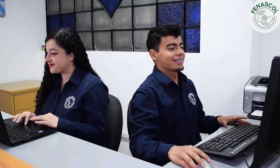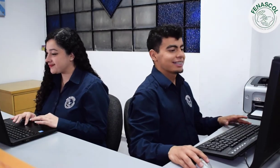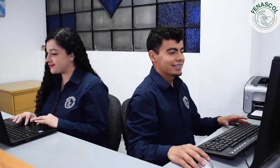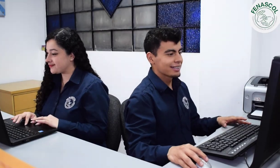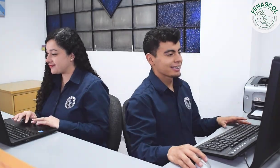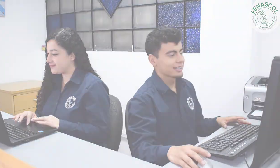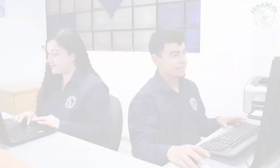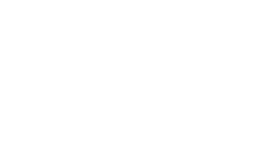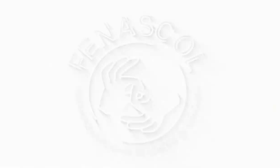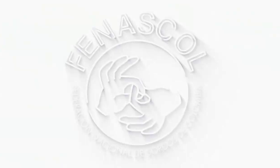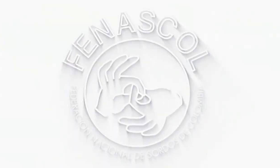De esta manera,